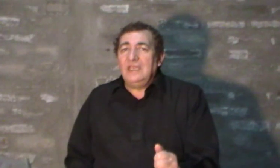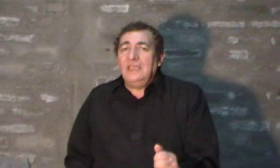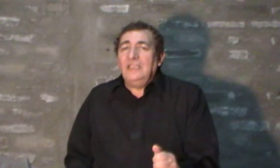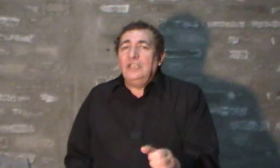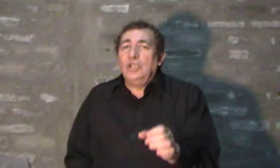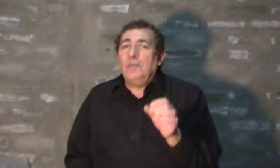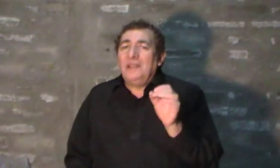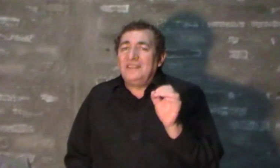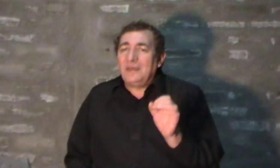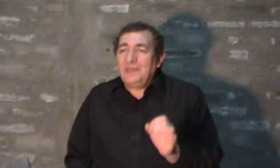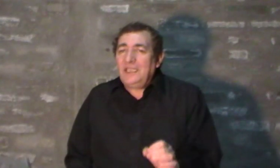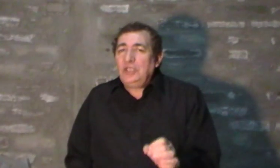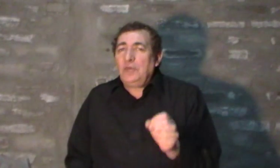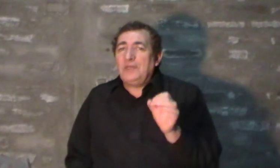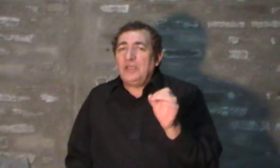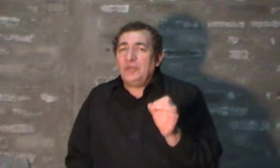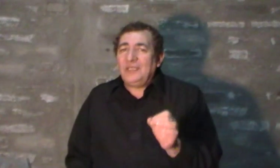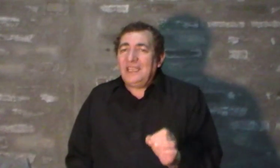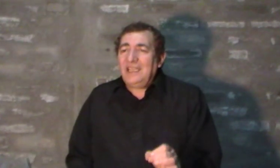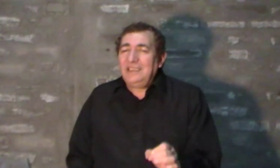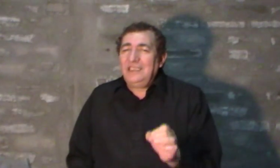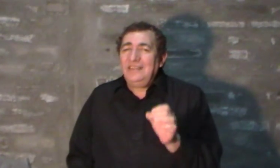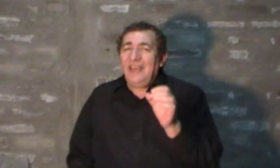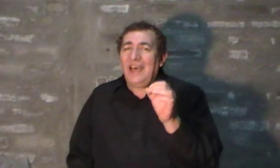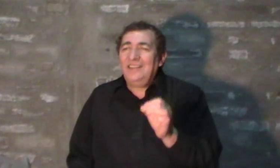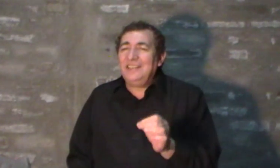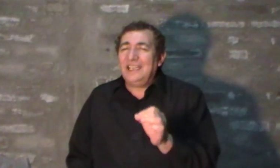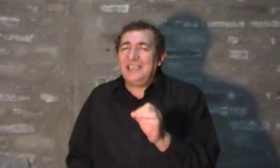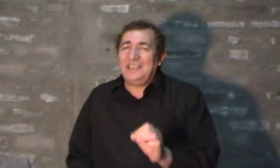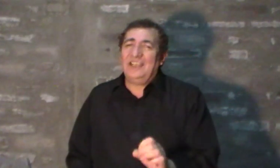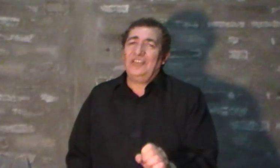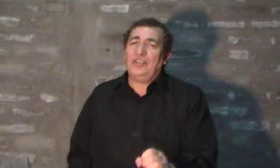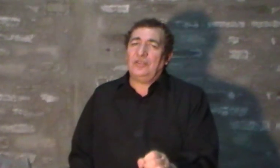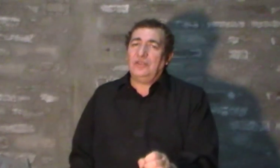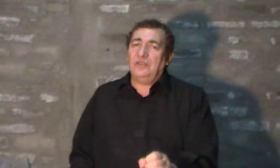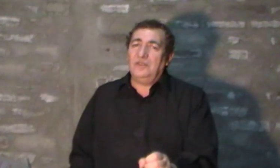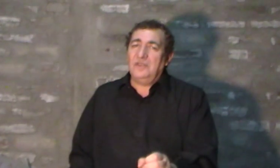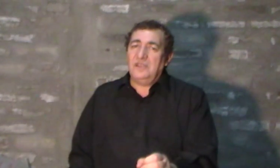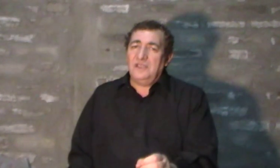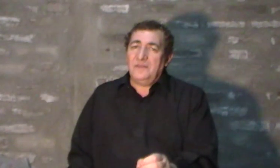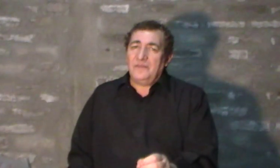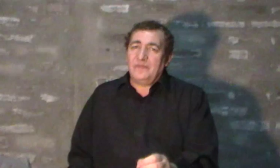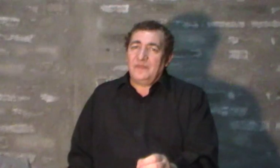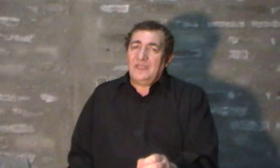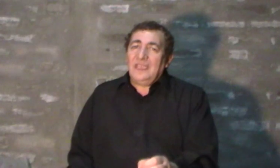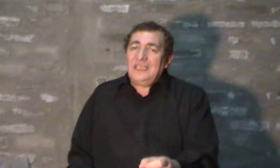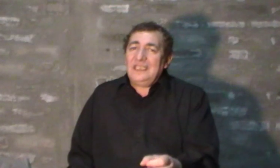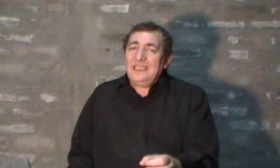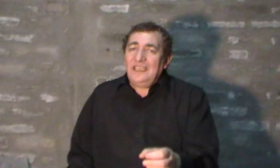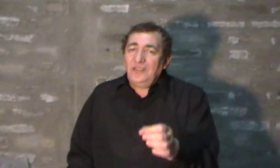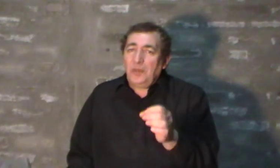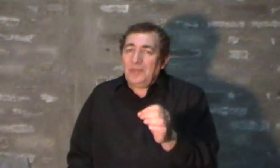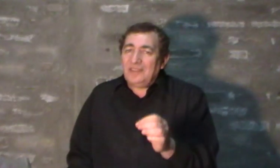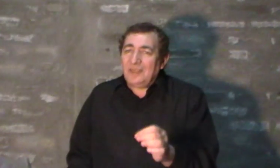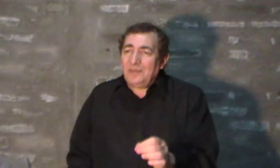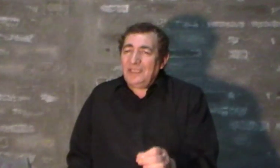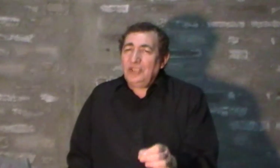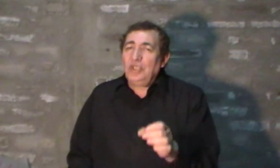Los pensamientos predominantes hacen a la atracción y esos pensamientos